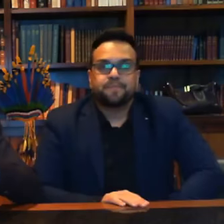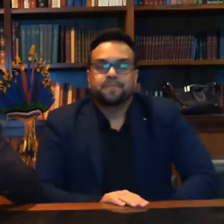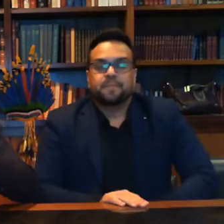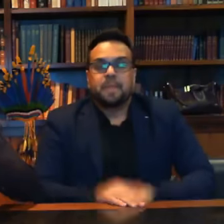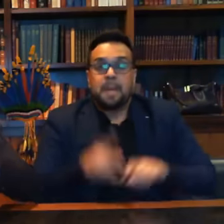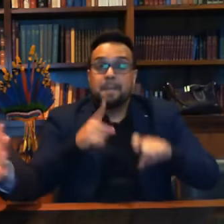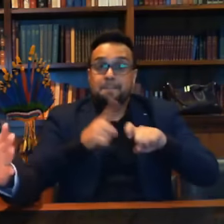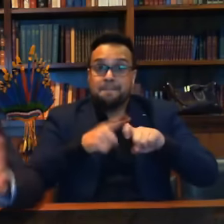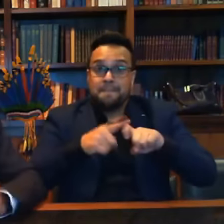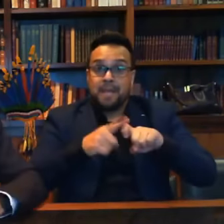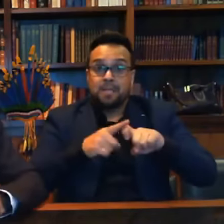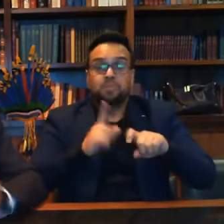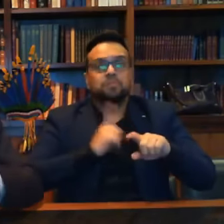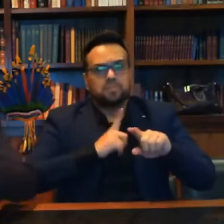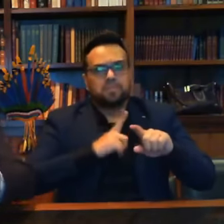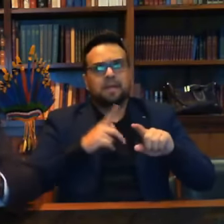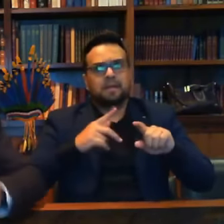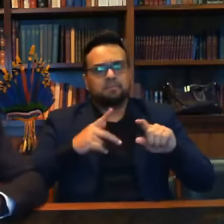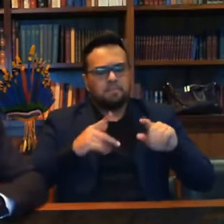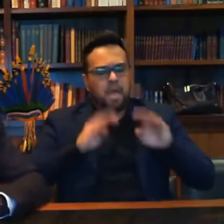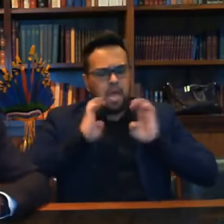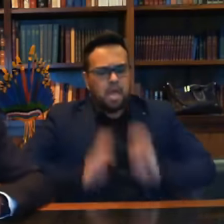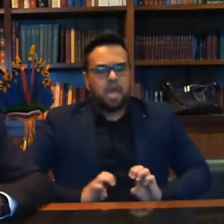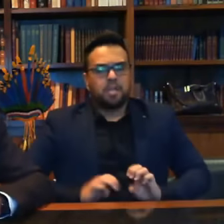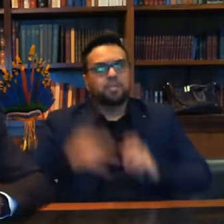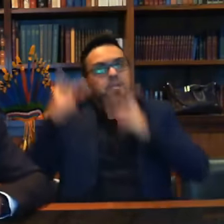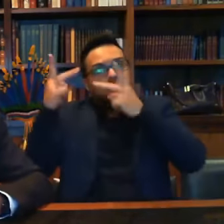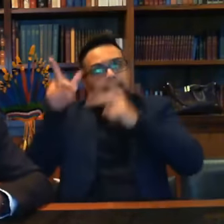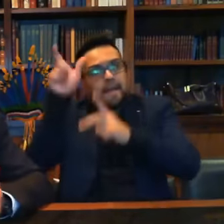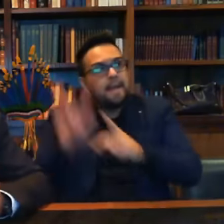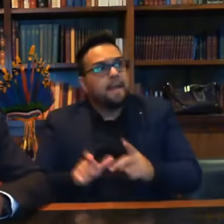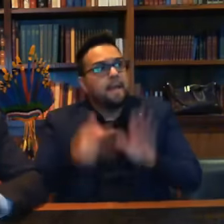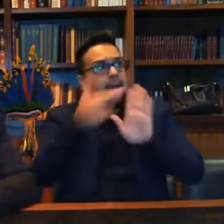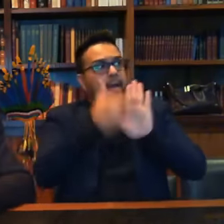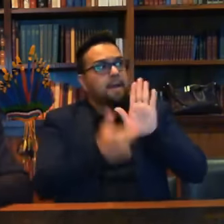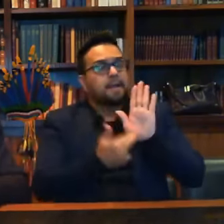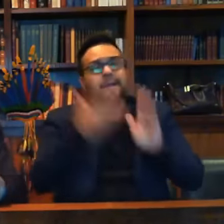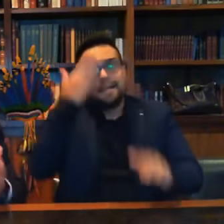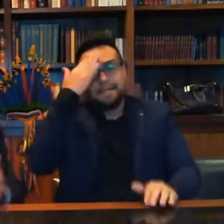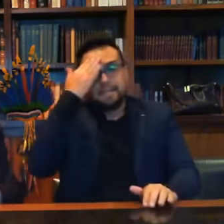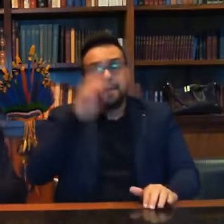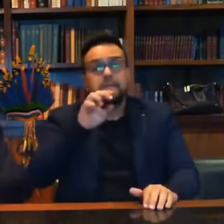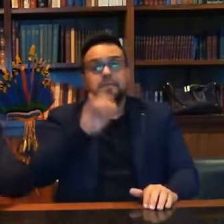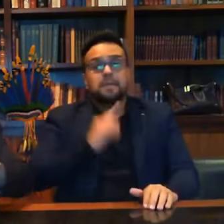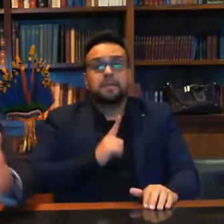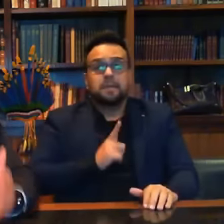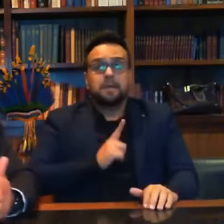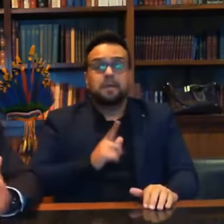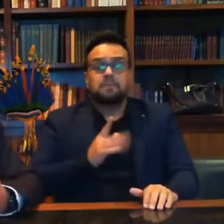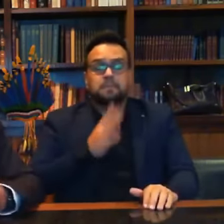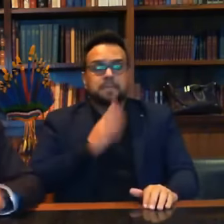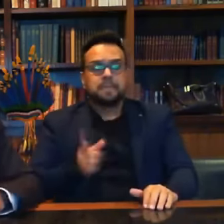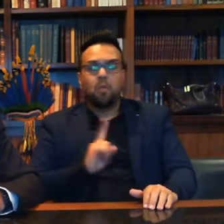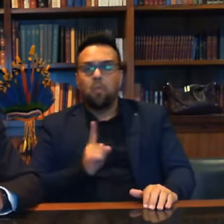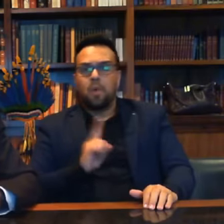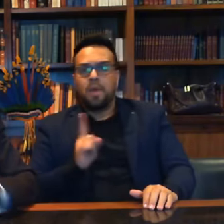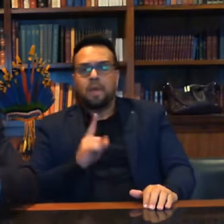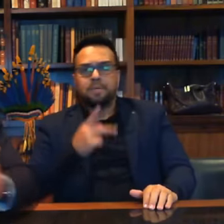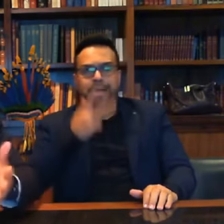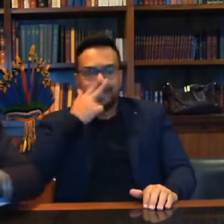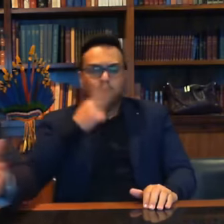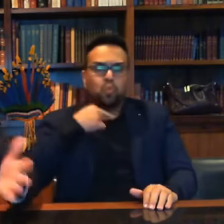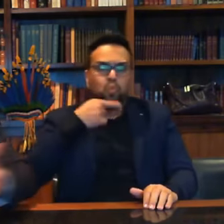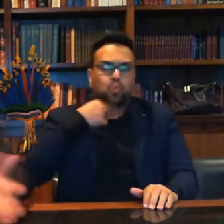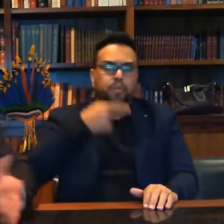tem a sua conduta, tem a sua ética. Ele sabe quando tem algo que ele desconhece, ele